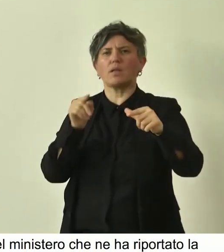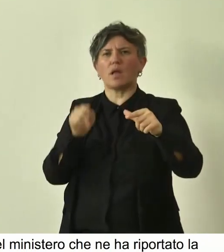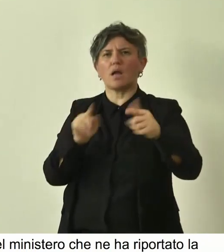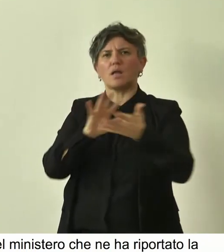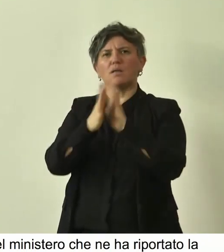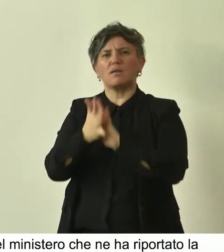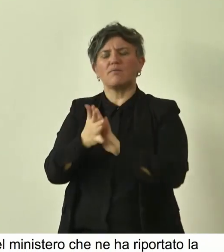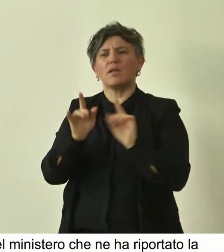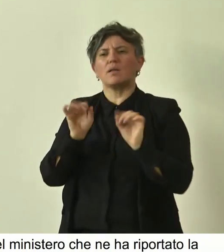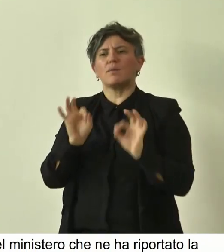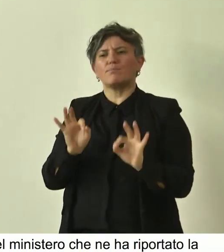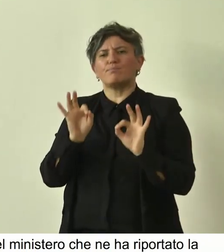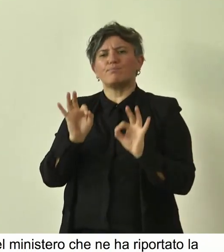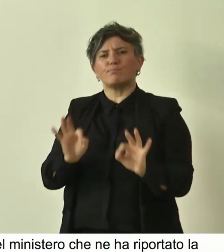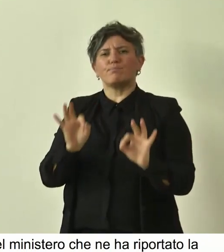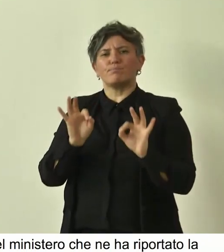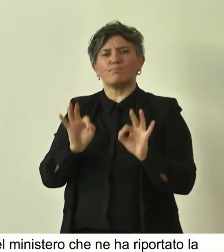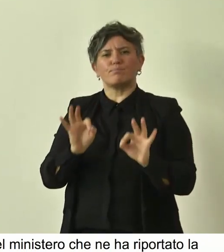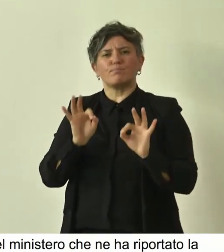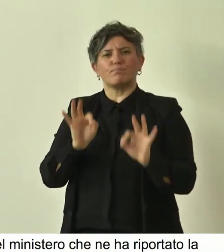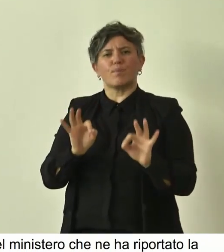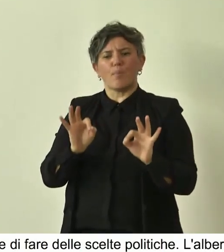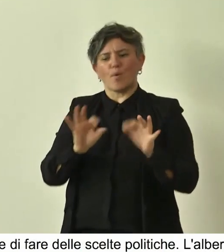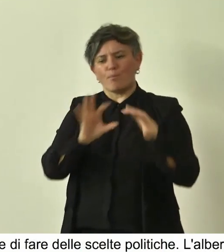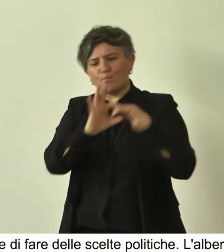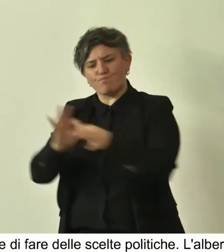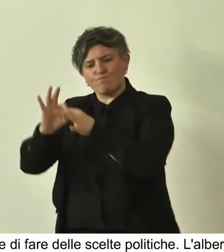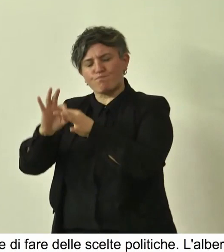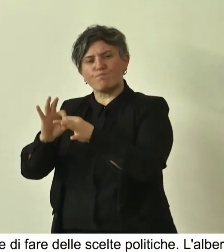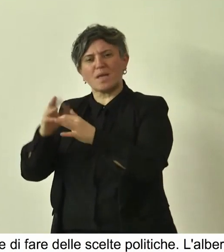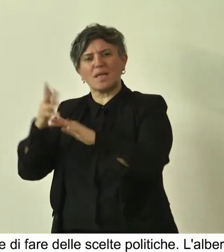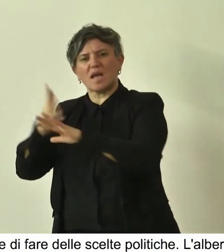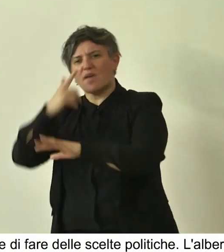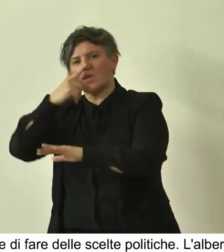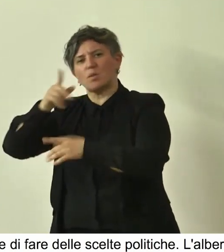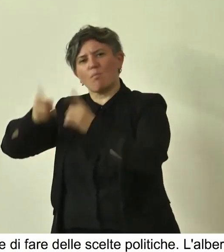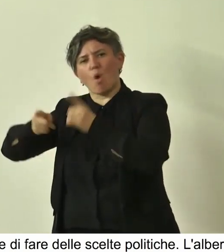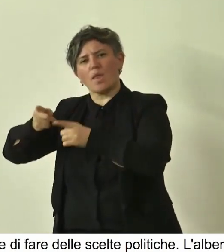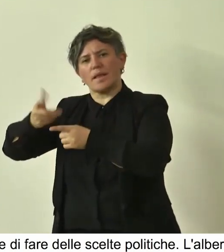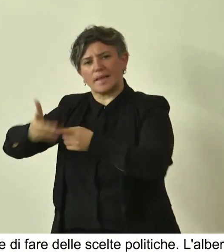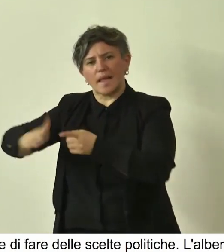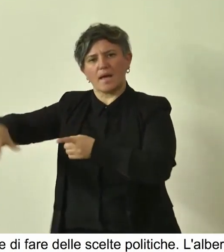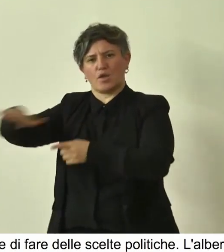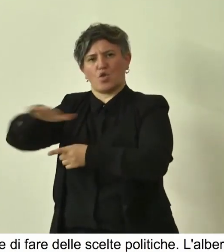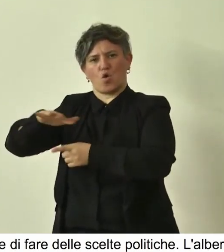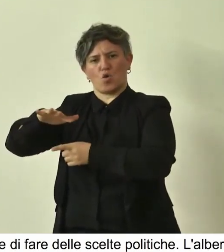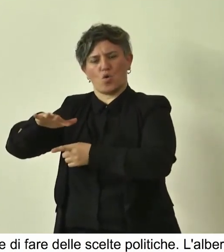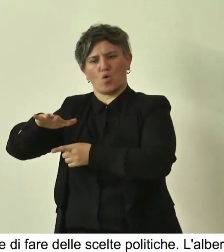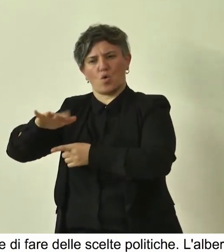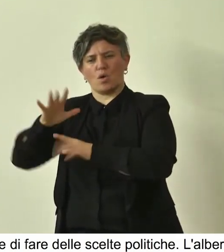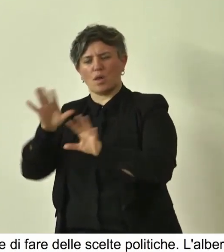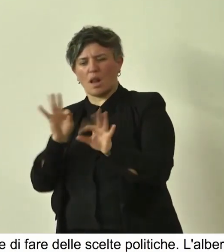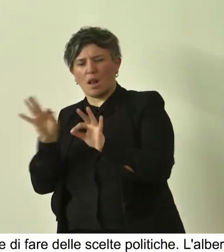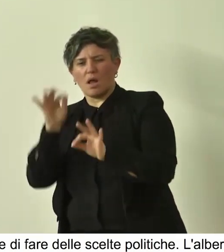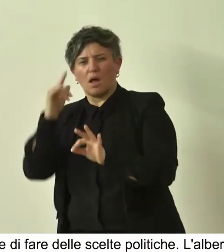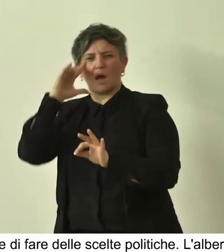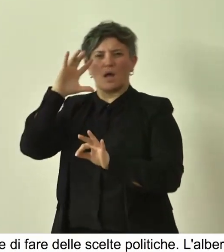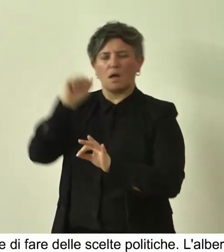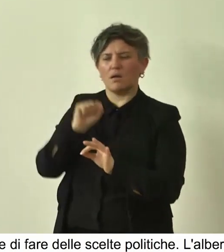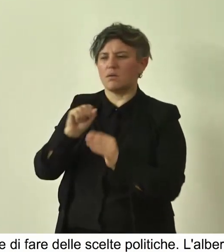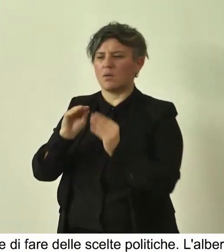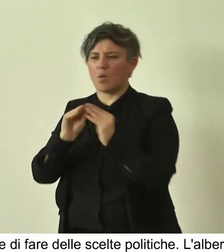intercetta le valutazioni delle politiche territoriali. Le intercetta modificandole, deviandole,